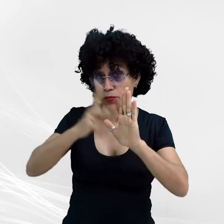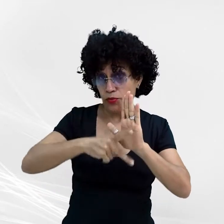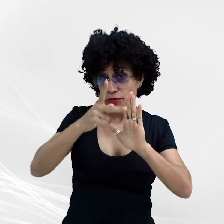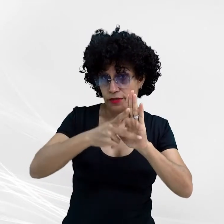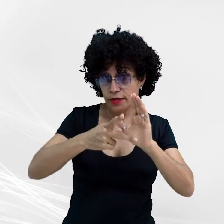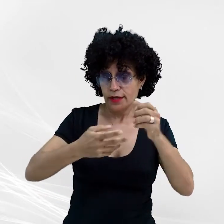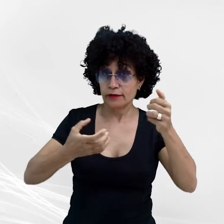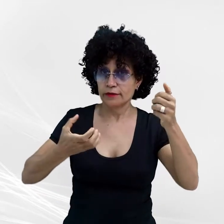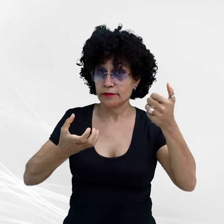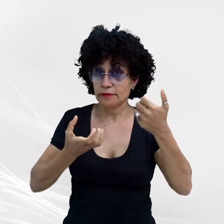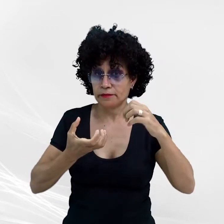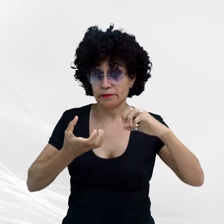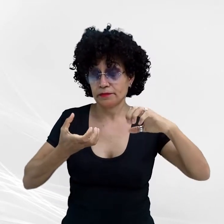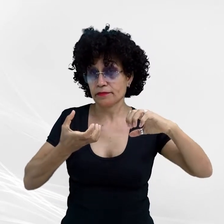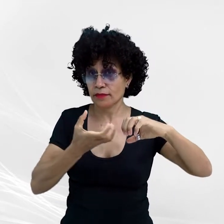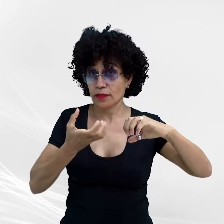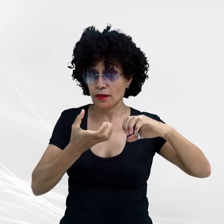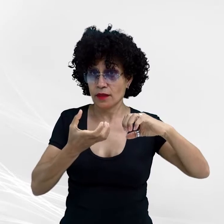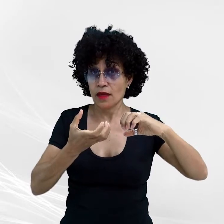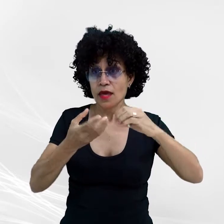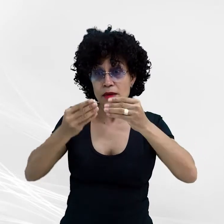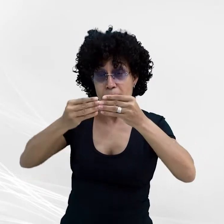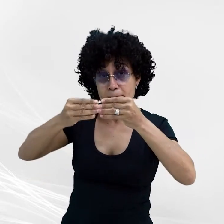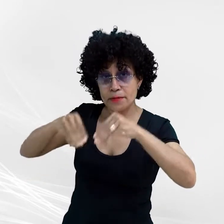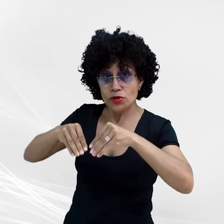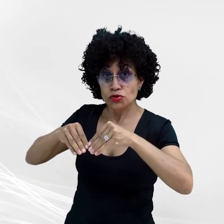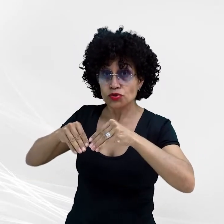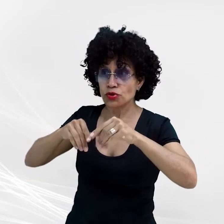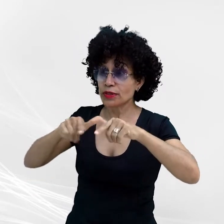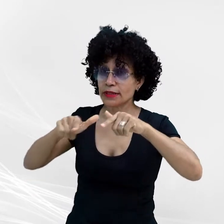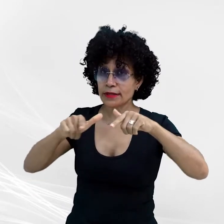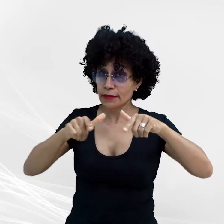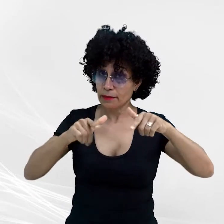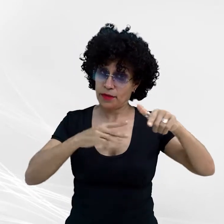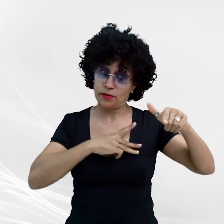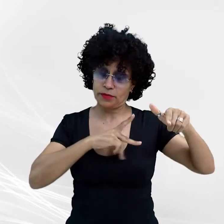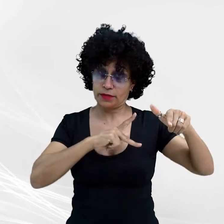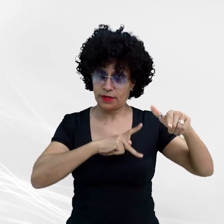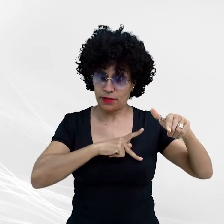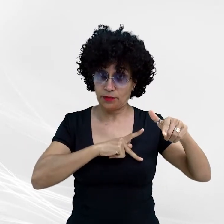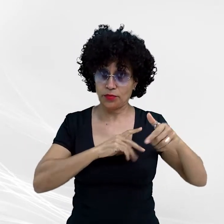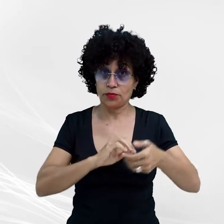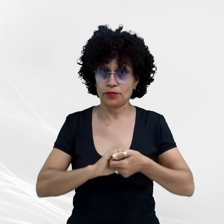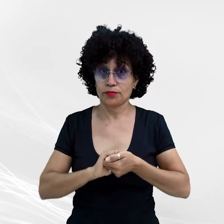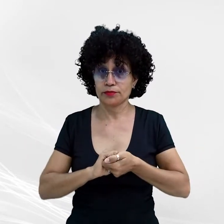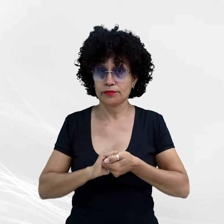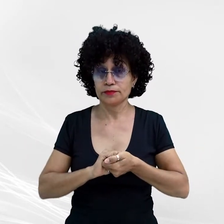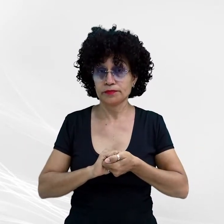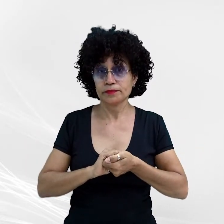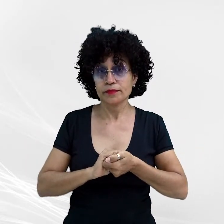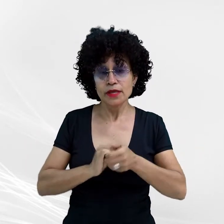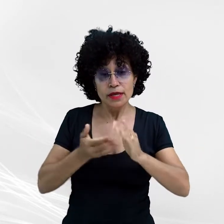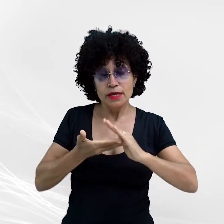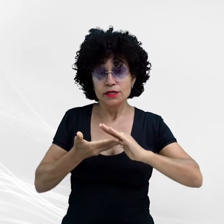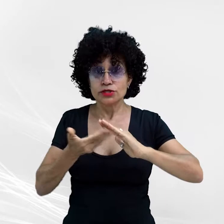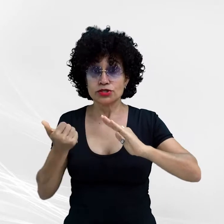Câmara dos Deputados desconfigura completamente a atuação do Ministério Público, retirando prerrogativas consagradas pela